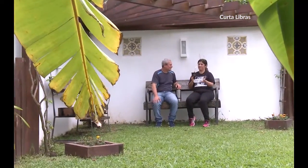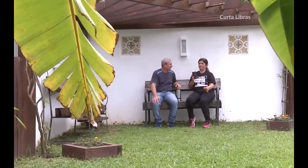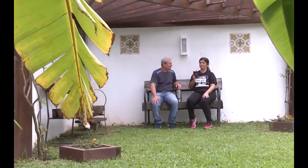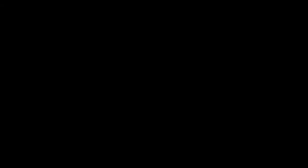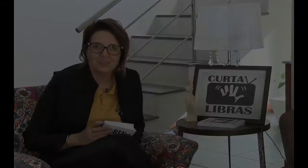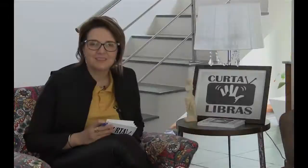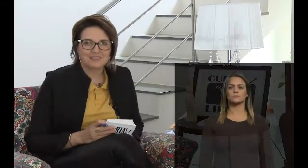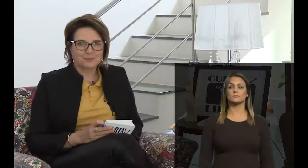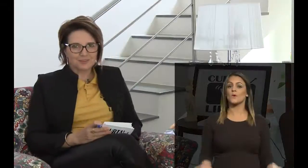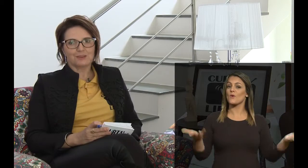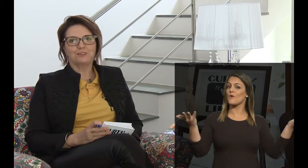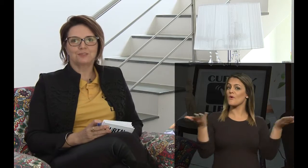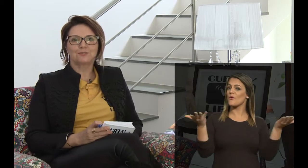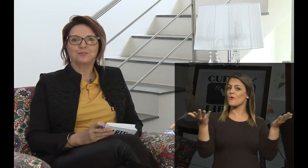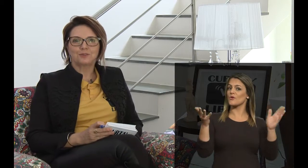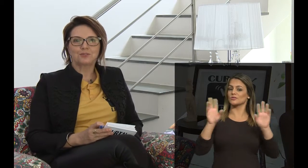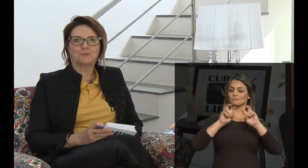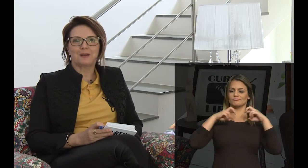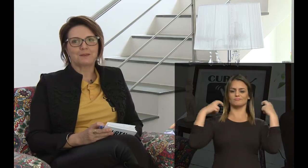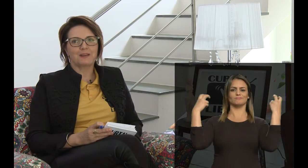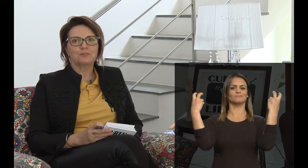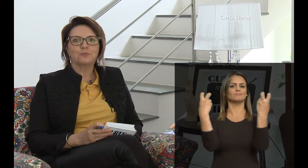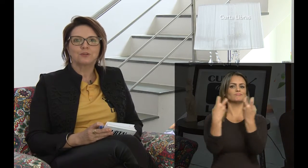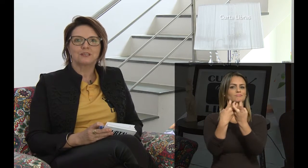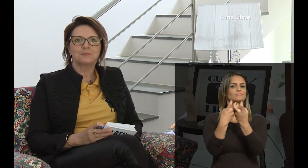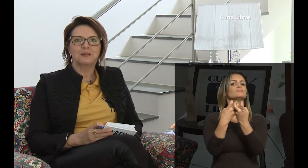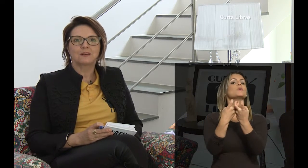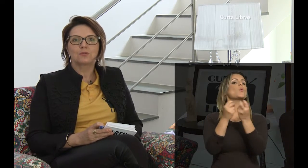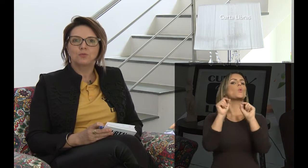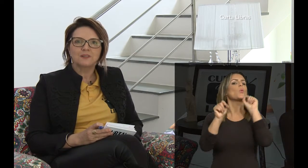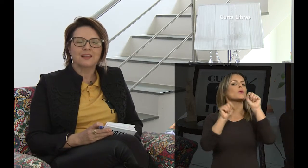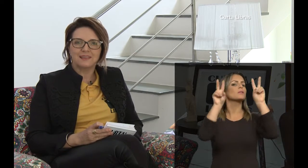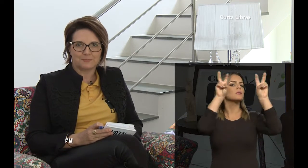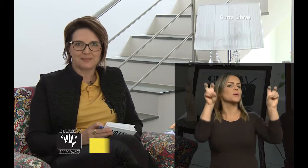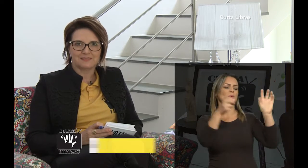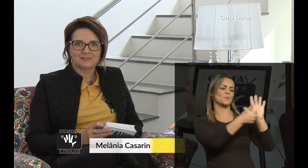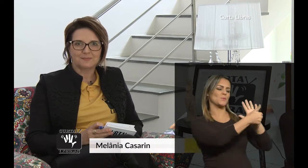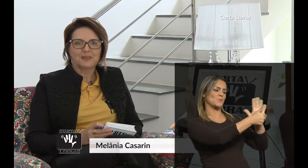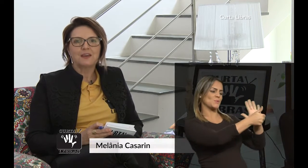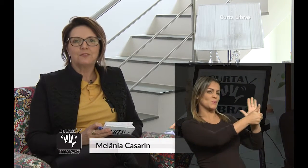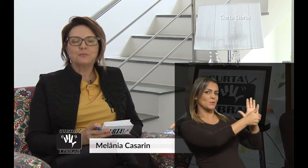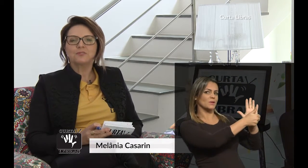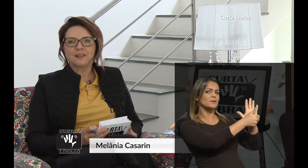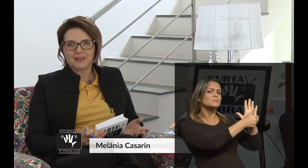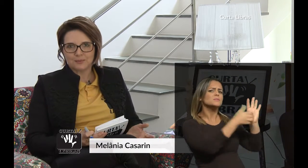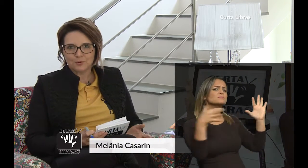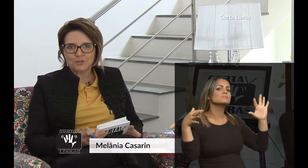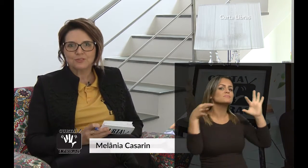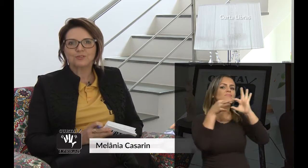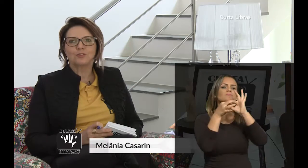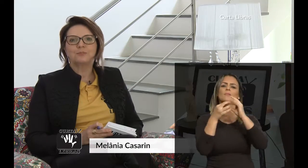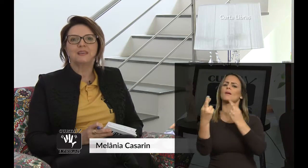Estamos reunidos hoje para mais um programa Curta Libras. Vamos falar hoje sobre